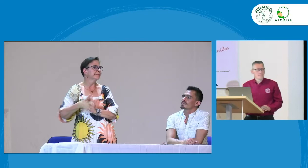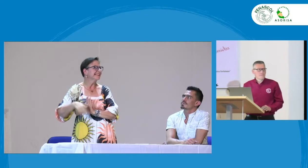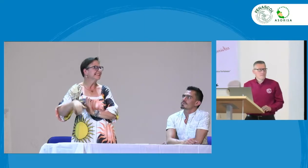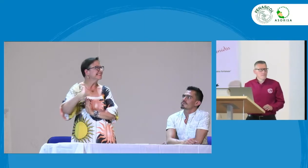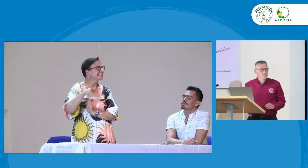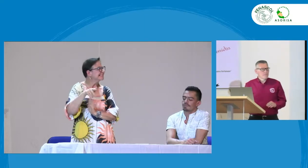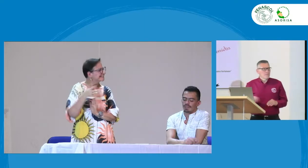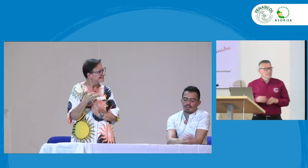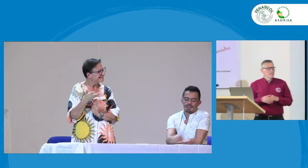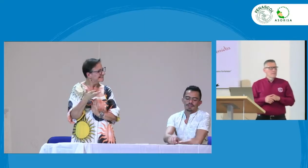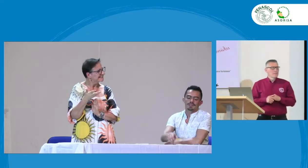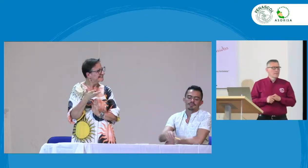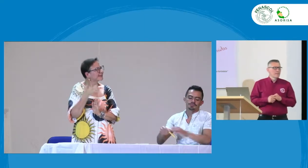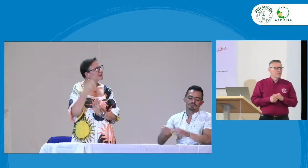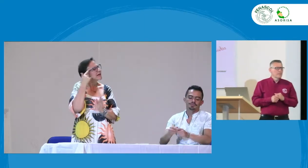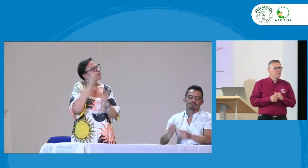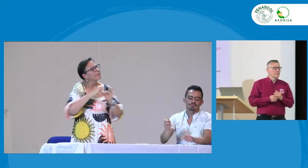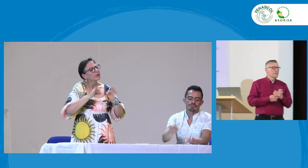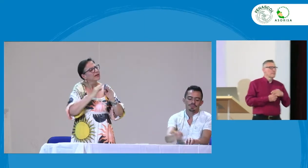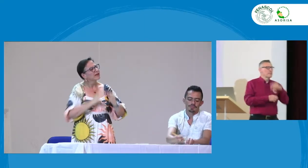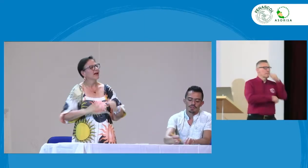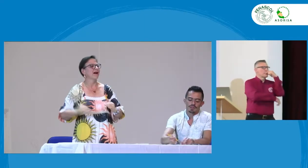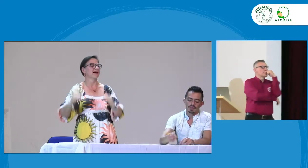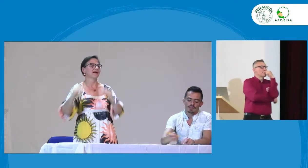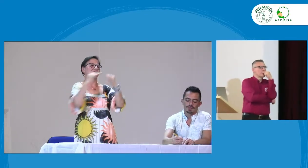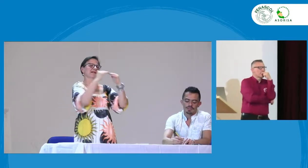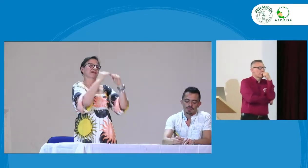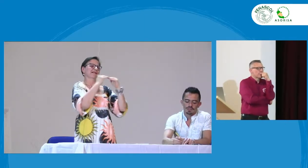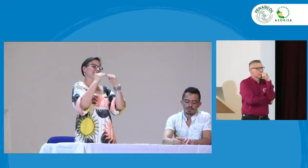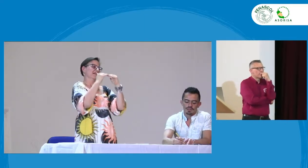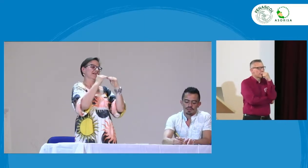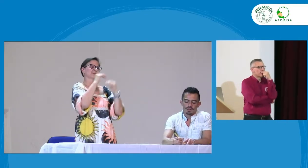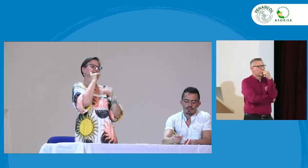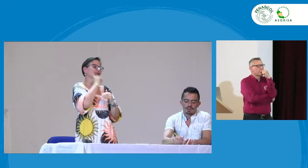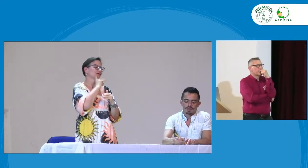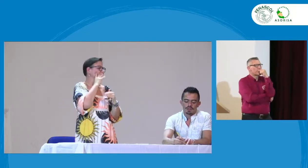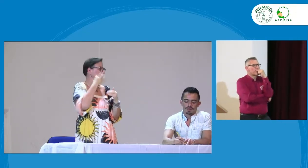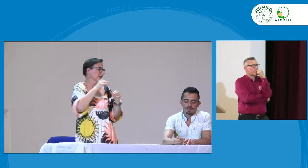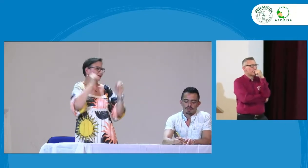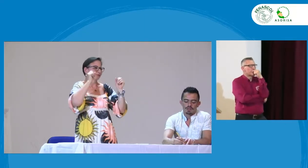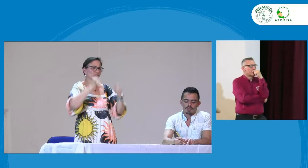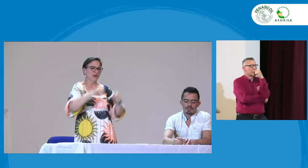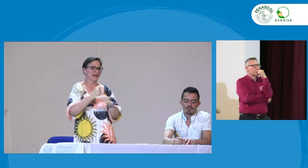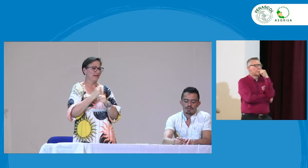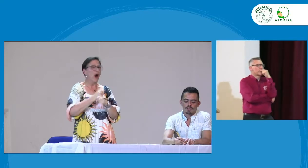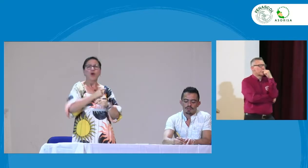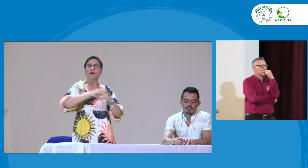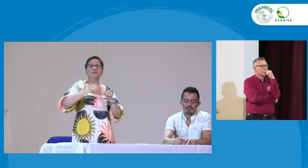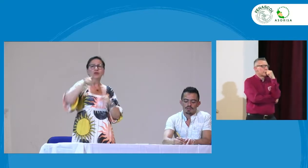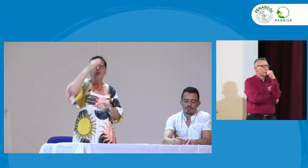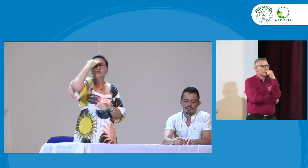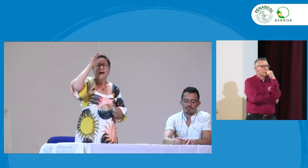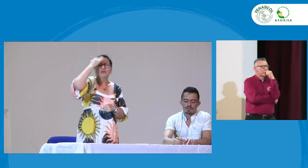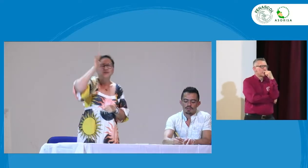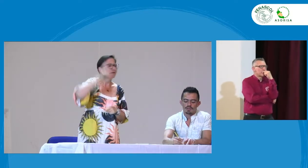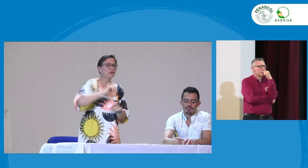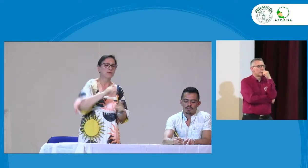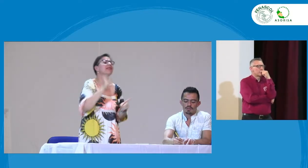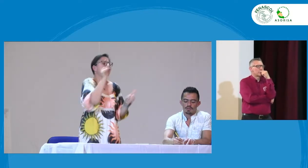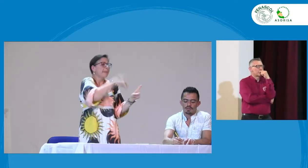estudian en la universidad y se gradúan y son relegados a la función de modelos lingüísticos entonces debemos equiparar oportunidades